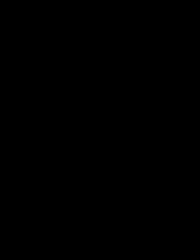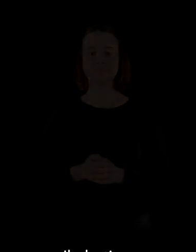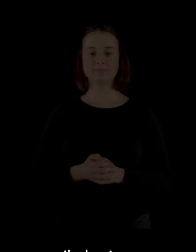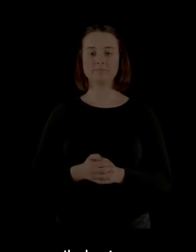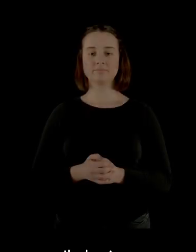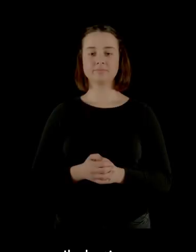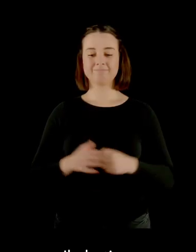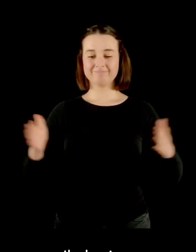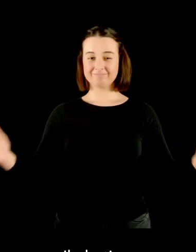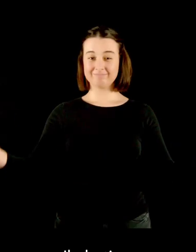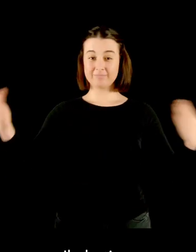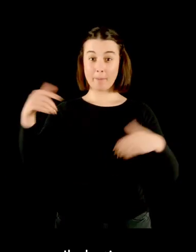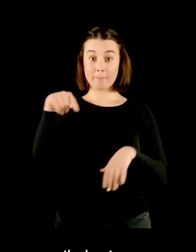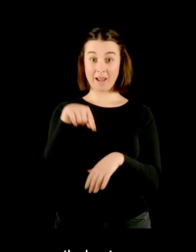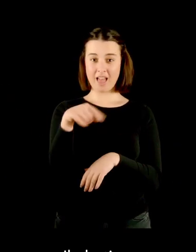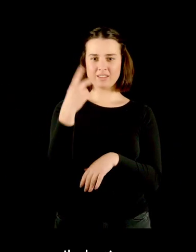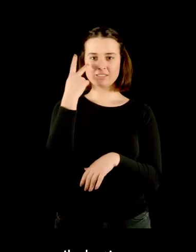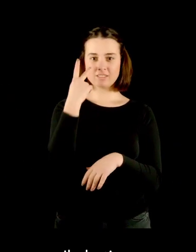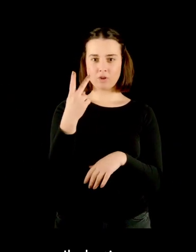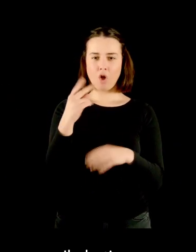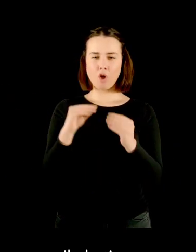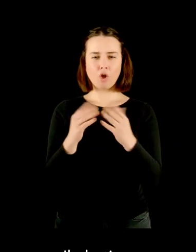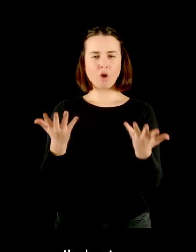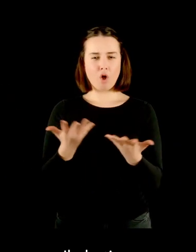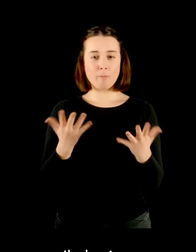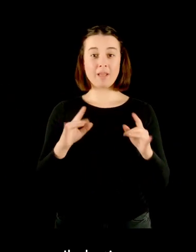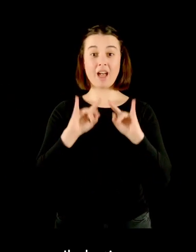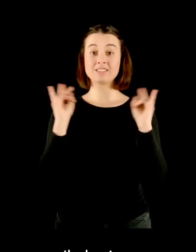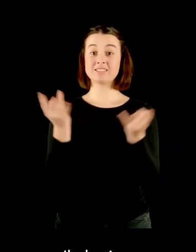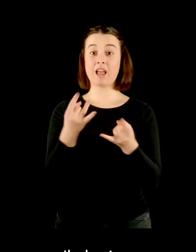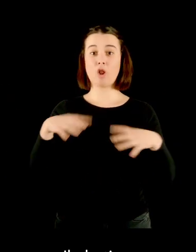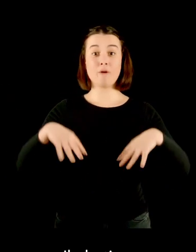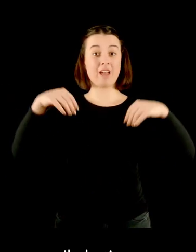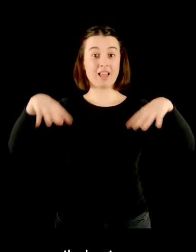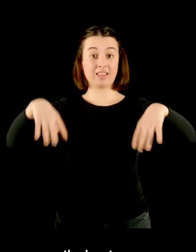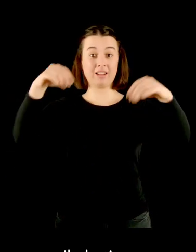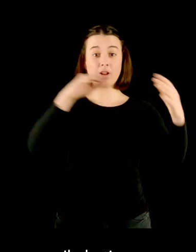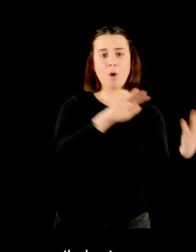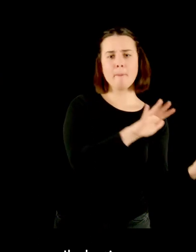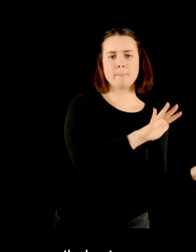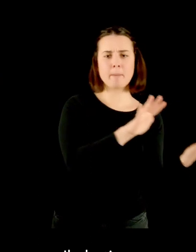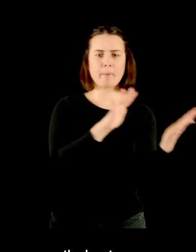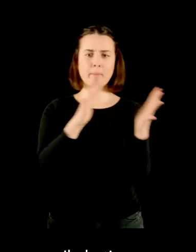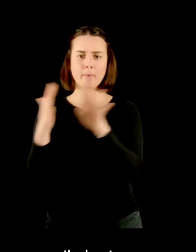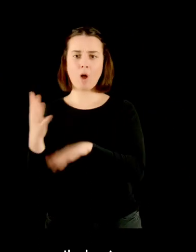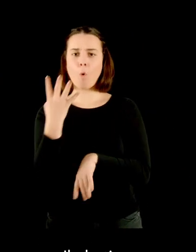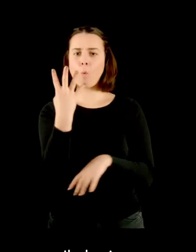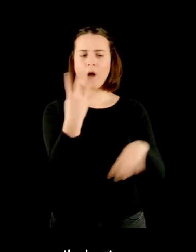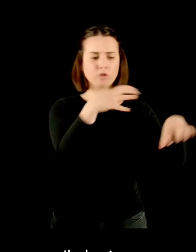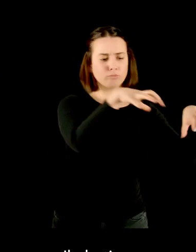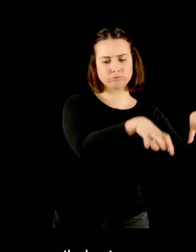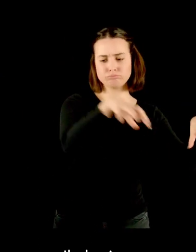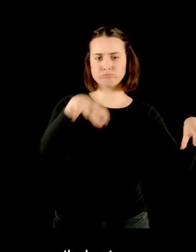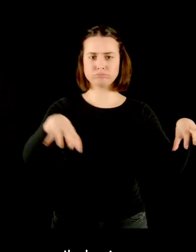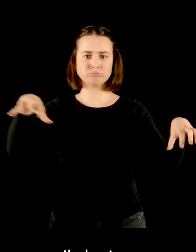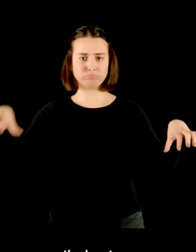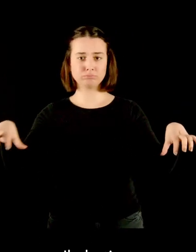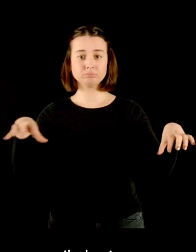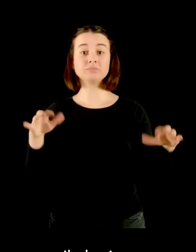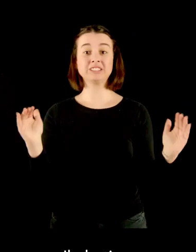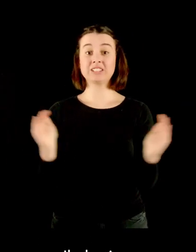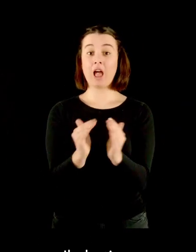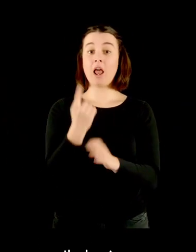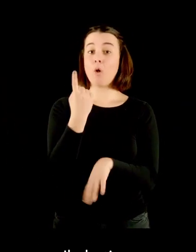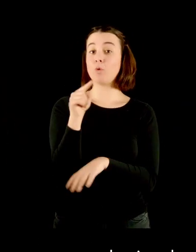Il Plastico propone la cronologia costruttiva del Castello del Valentino con quattro modelli volumetrici in scala 1